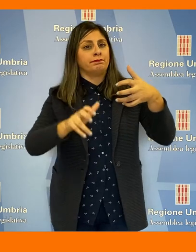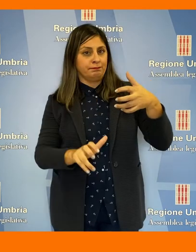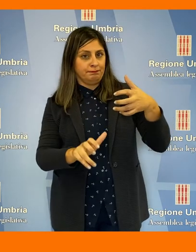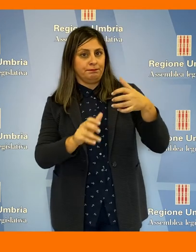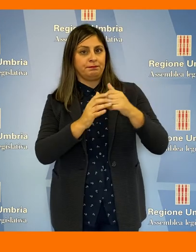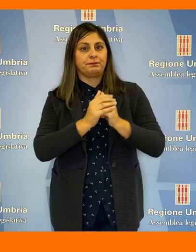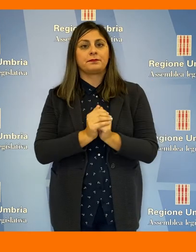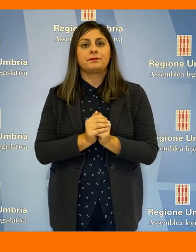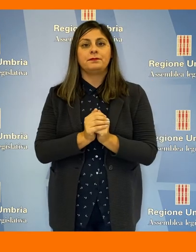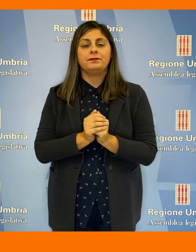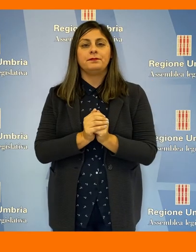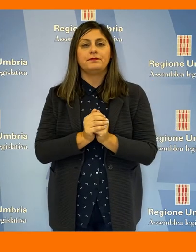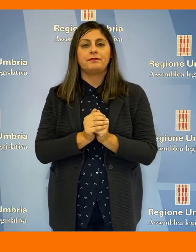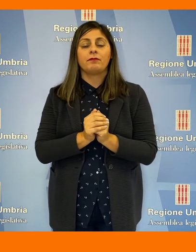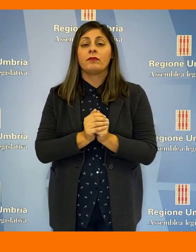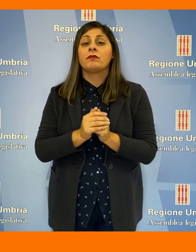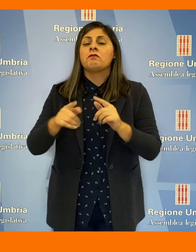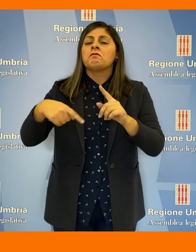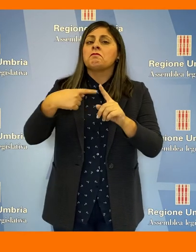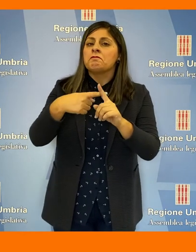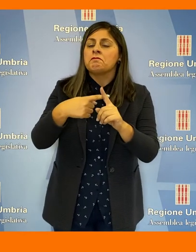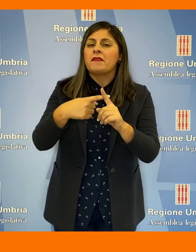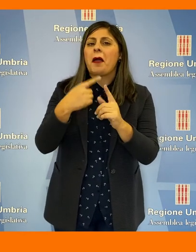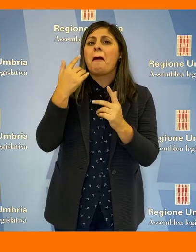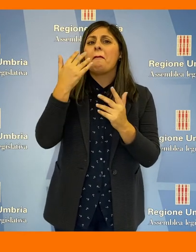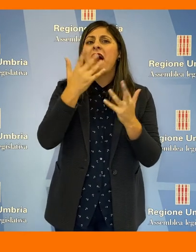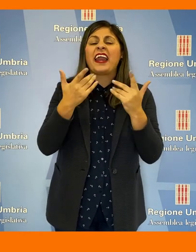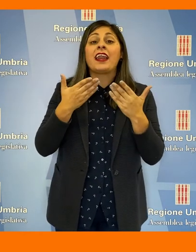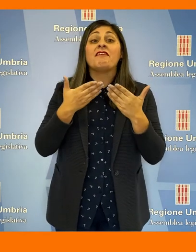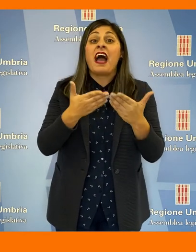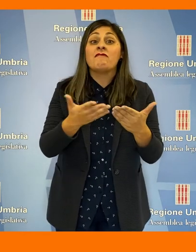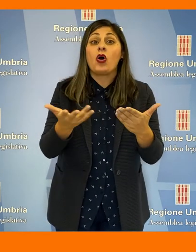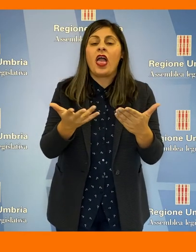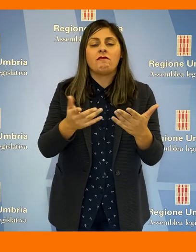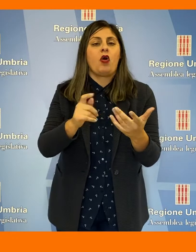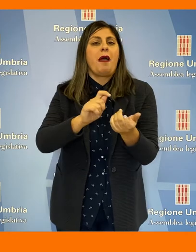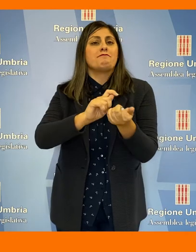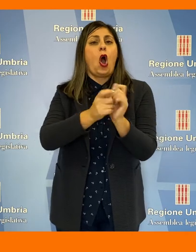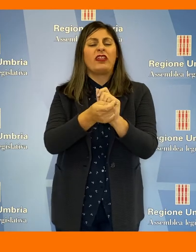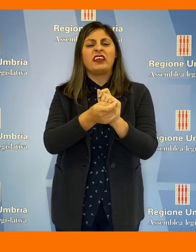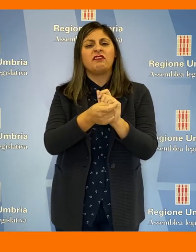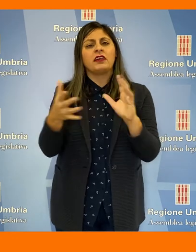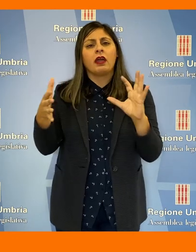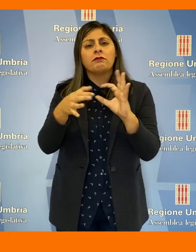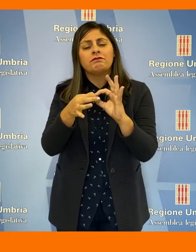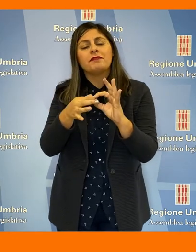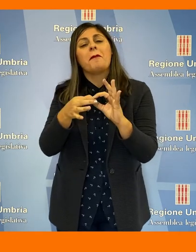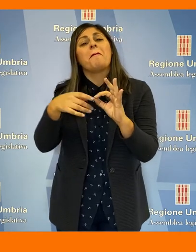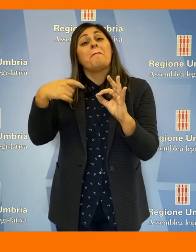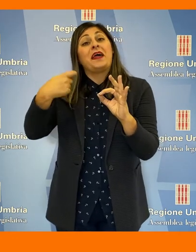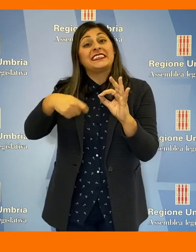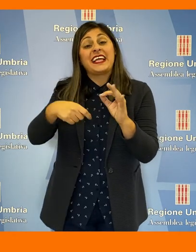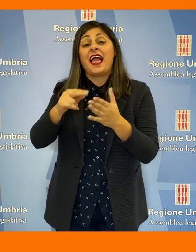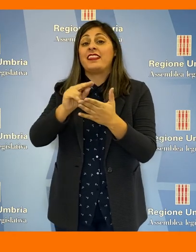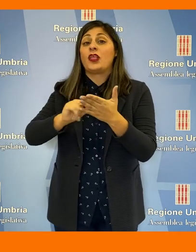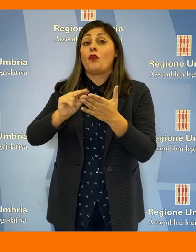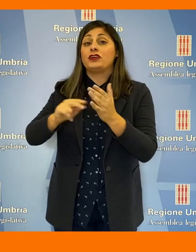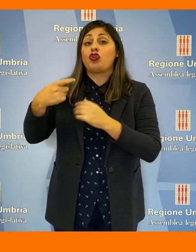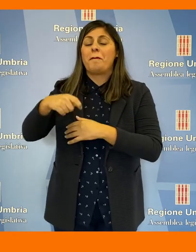idoneamente giustificate. È stato espresso parere favorevole alle modifiche che riguardano le prerogative del Presidente e dell